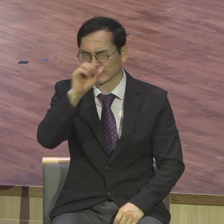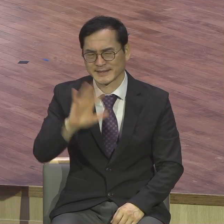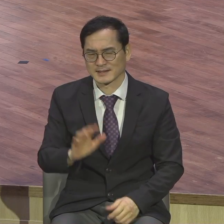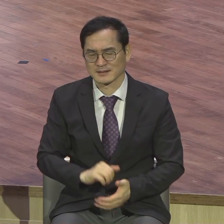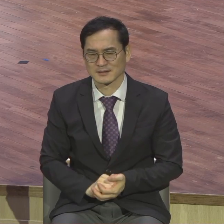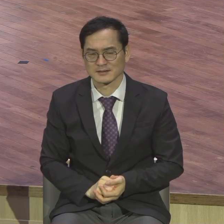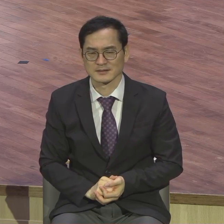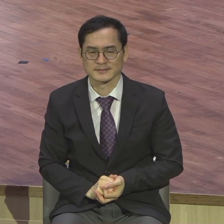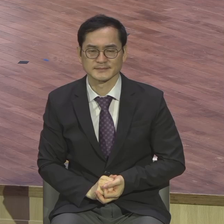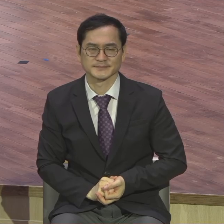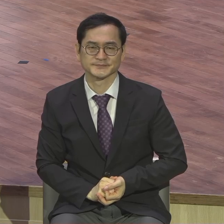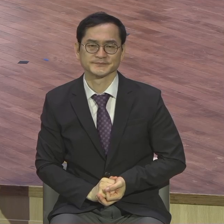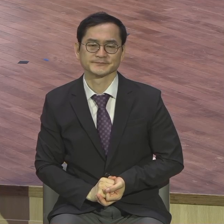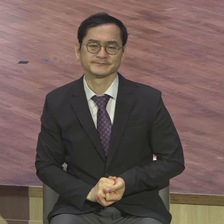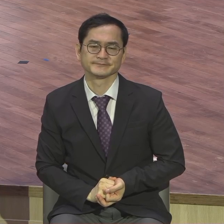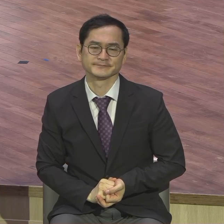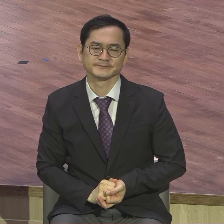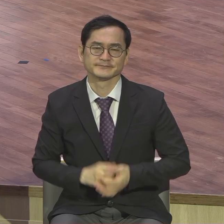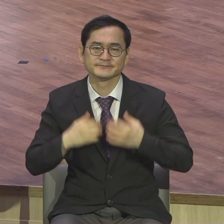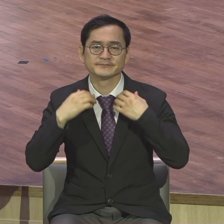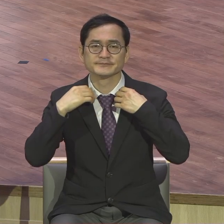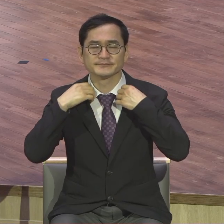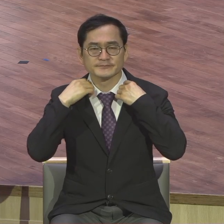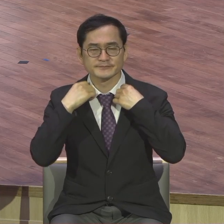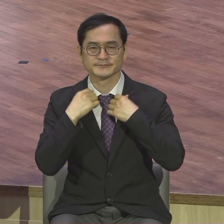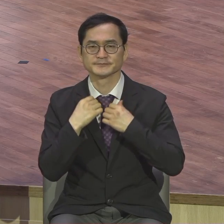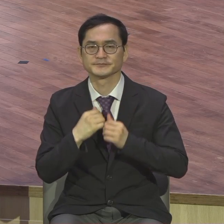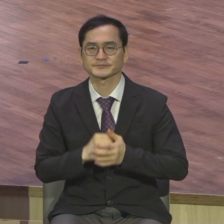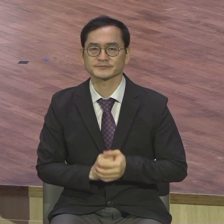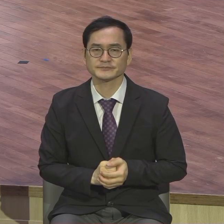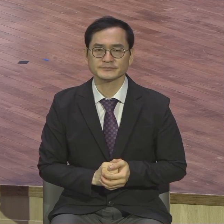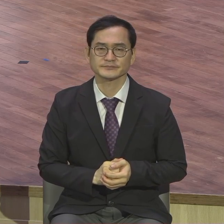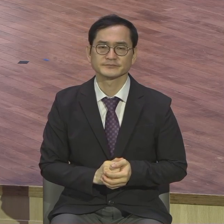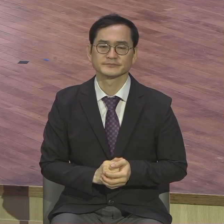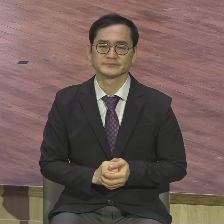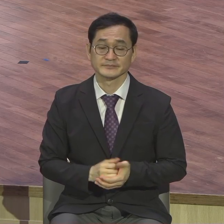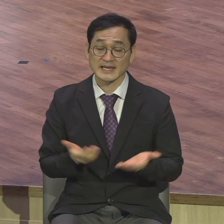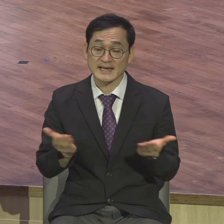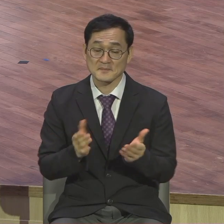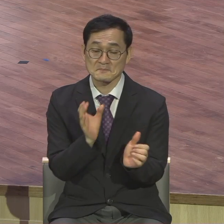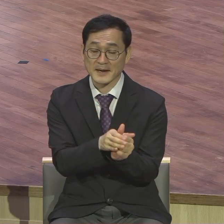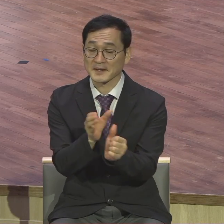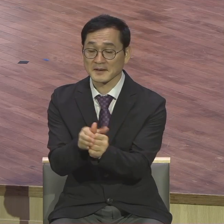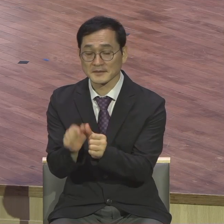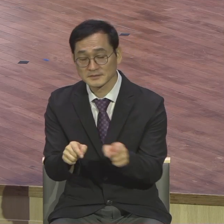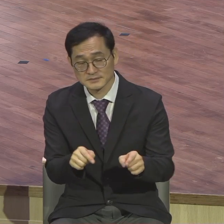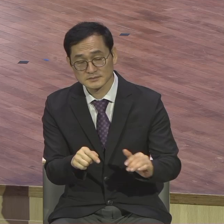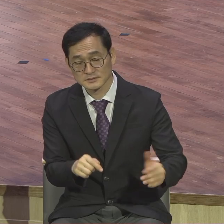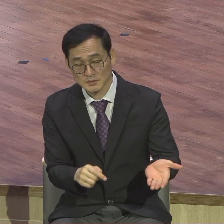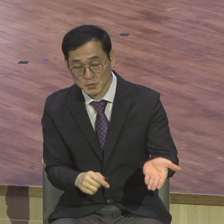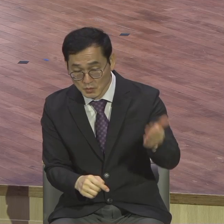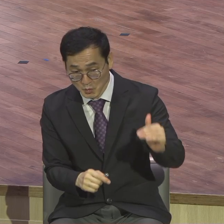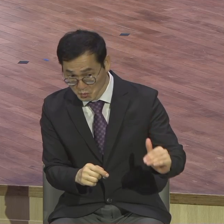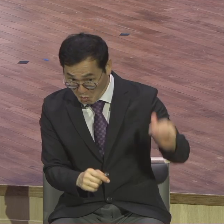많은 사람들이 직분에 대해서 상하관계를 봐요 상하관계로 이렇게 되면